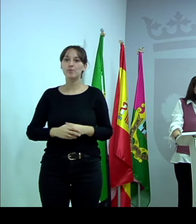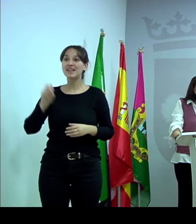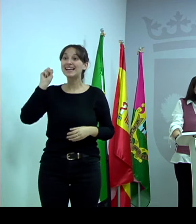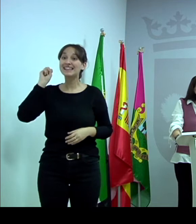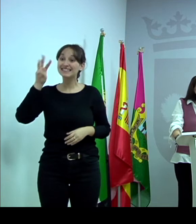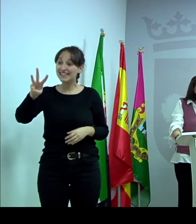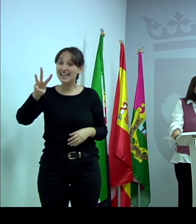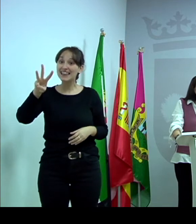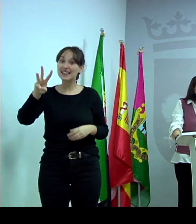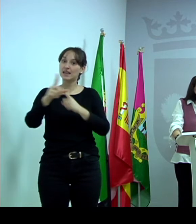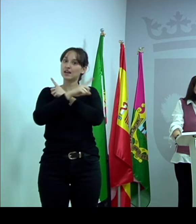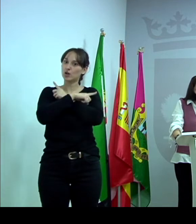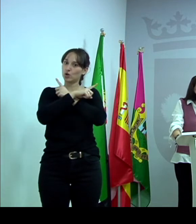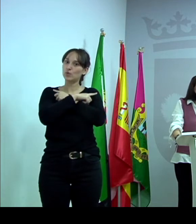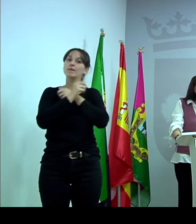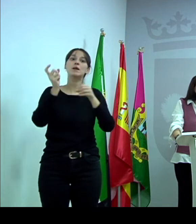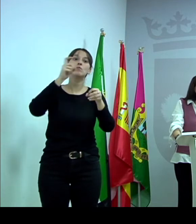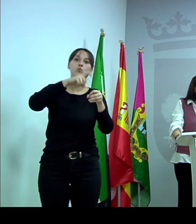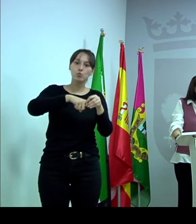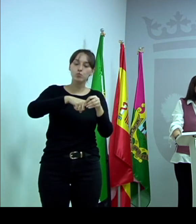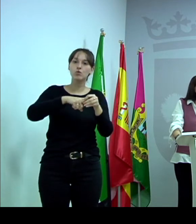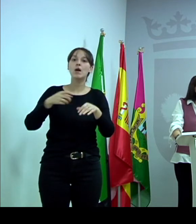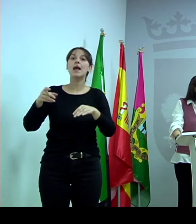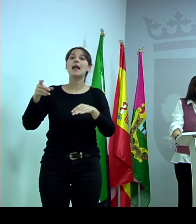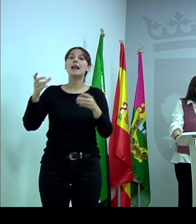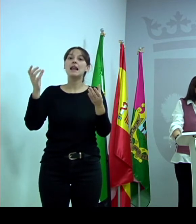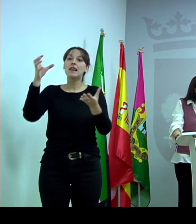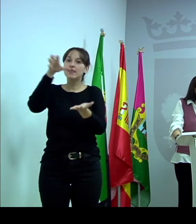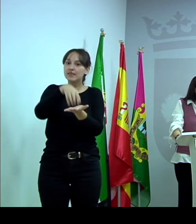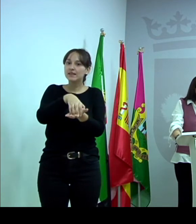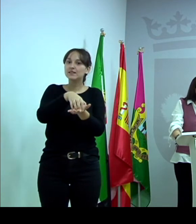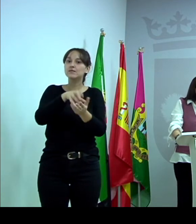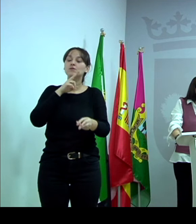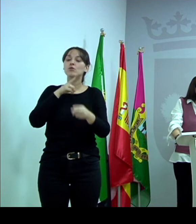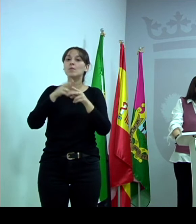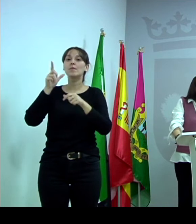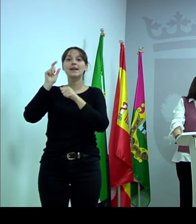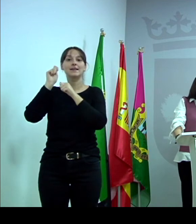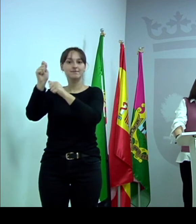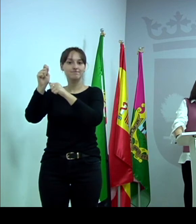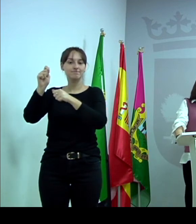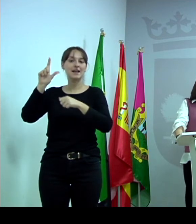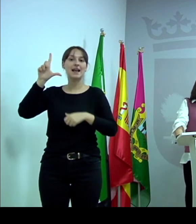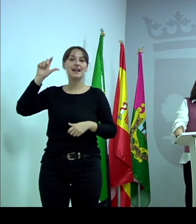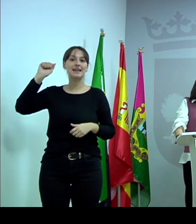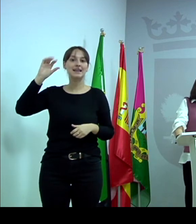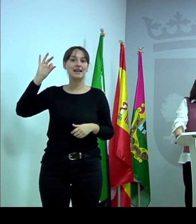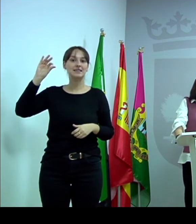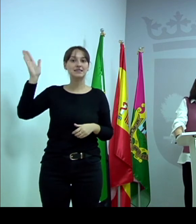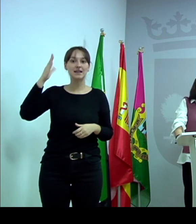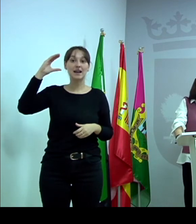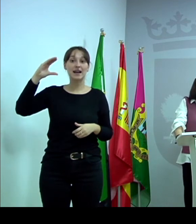Cultural Las Claras, será presencial y será de cuatro y media a siete y media. El taller de memoria de